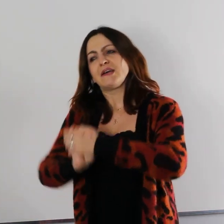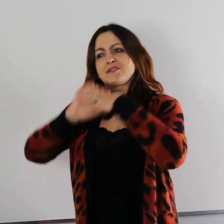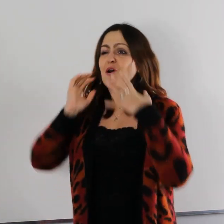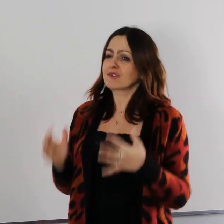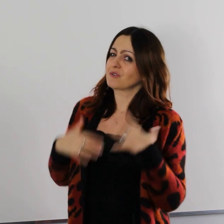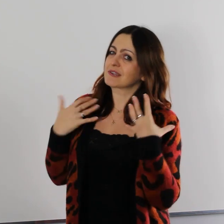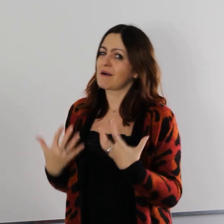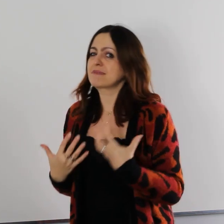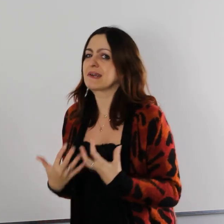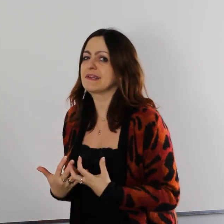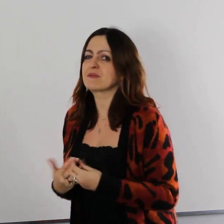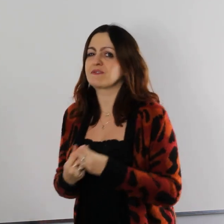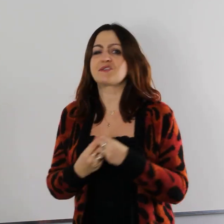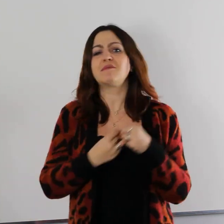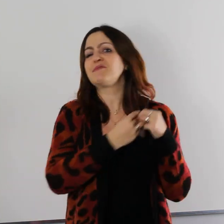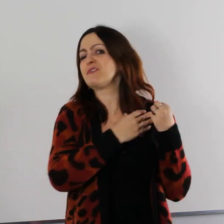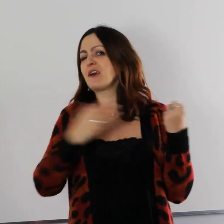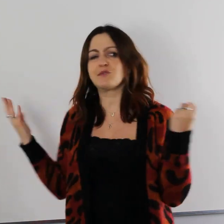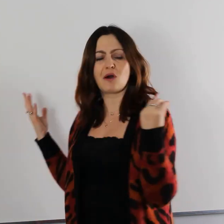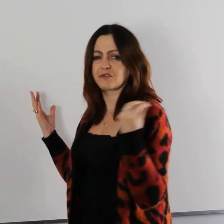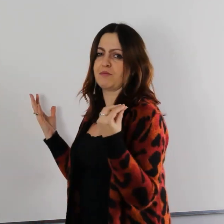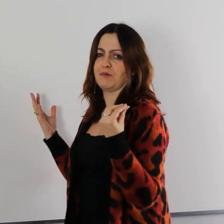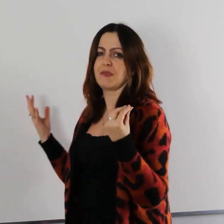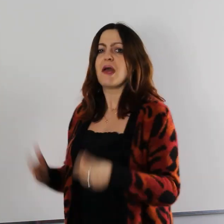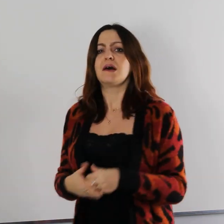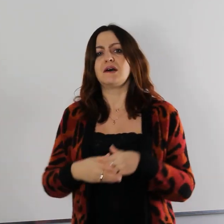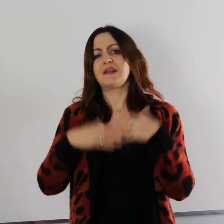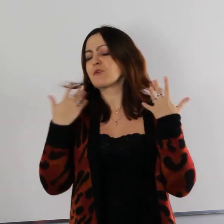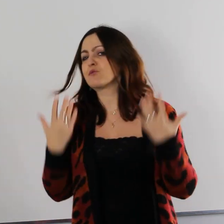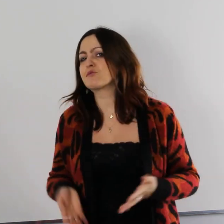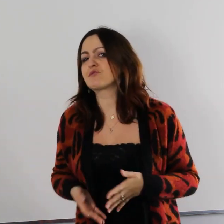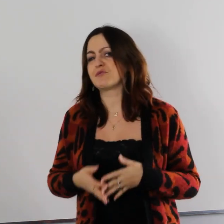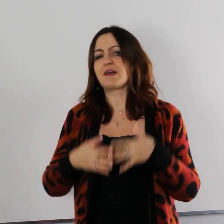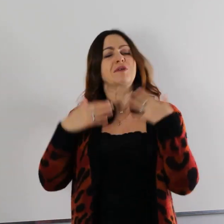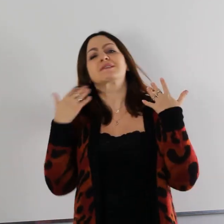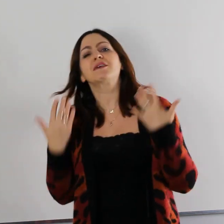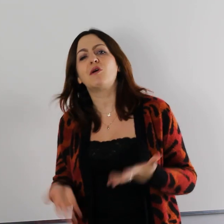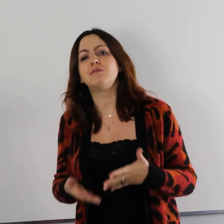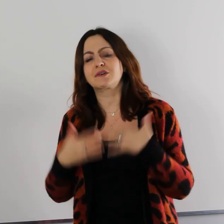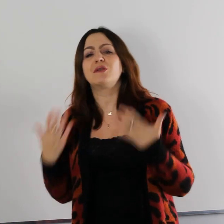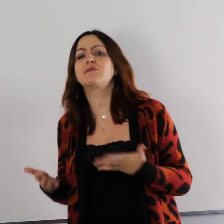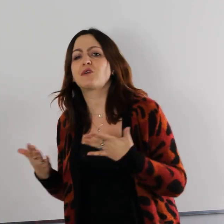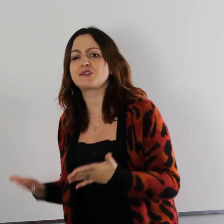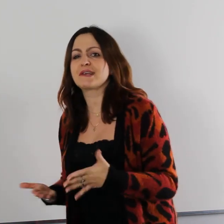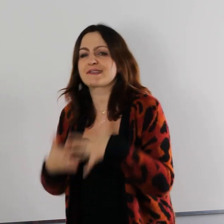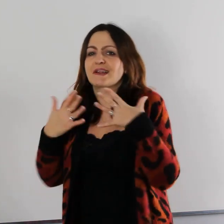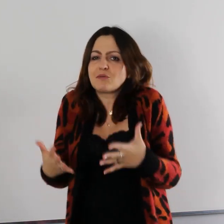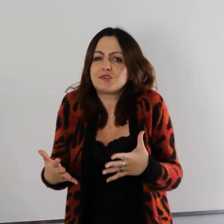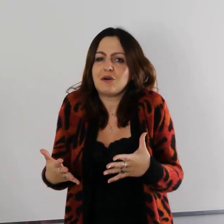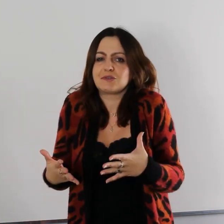To, że odzyskałam ten kanał, zawdzięczam wielu osobom. Wiele moich uczniów, wiele moich znajomych, kolegów, koleżanek starało się o